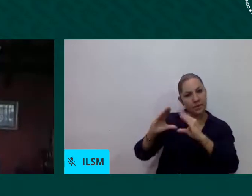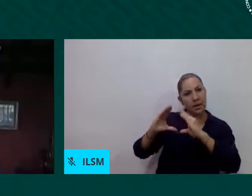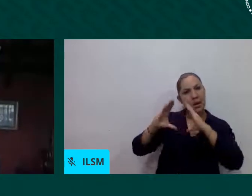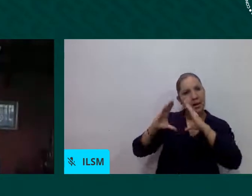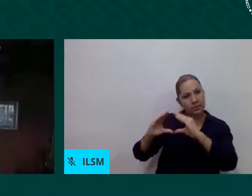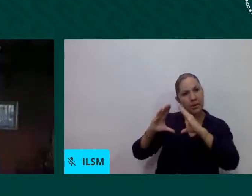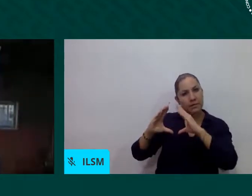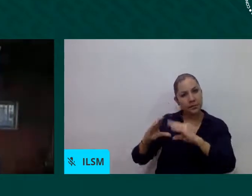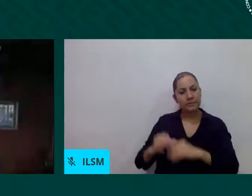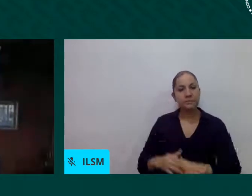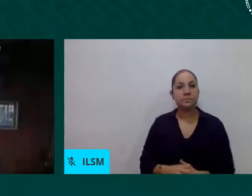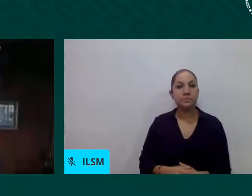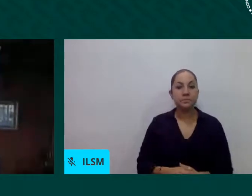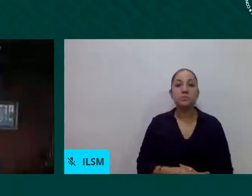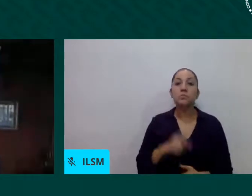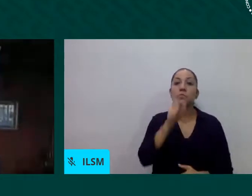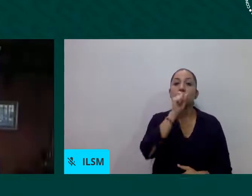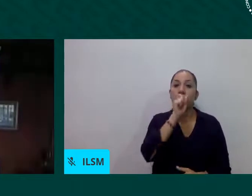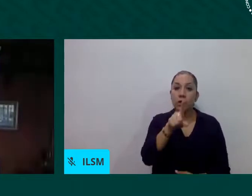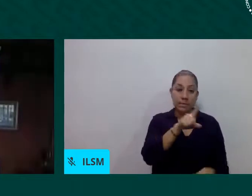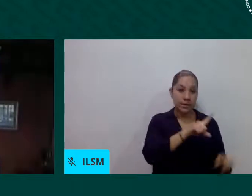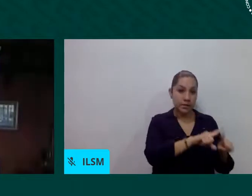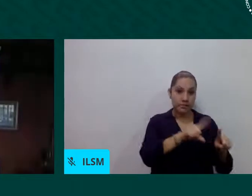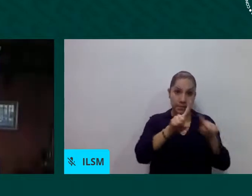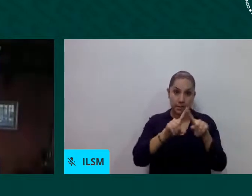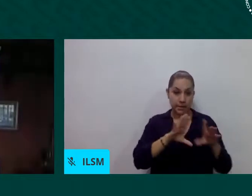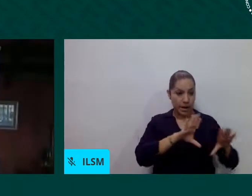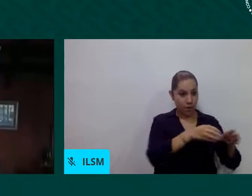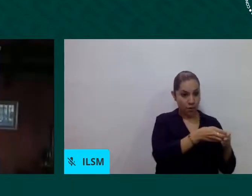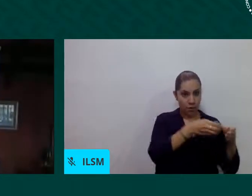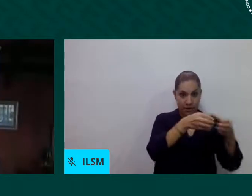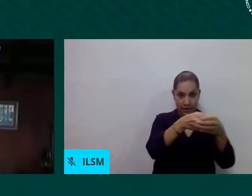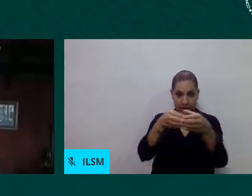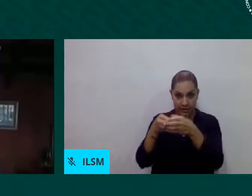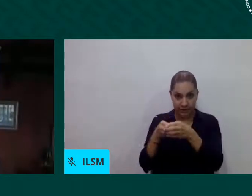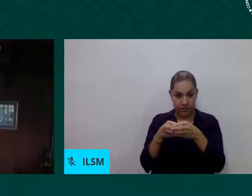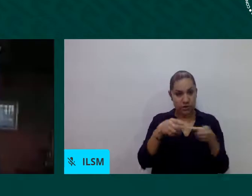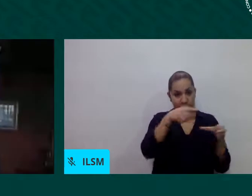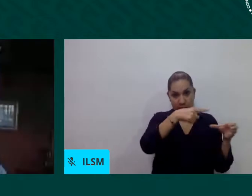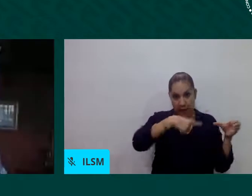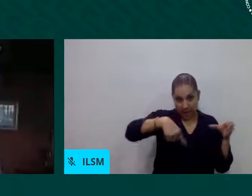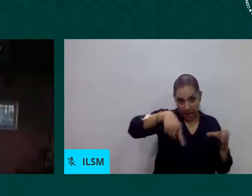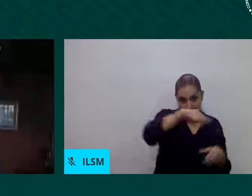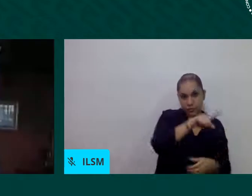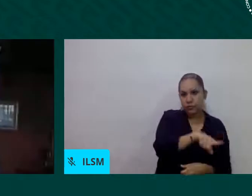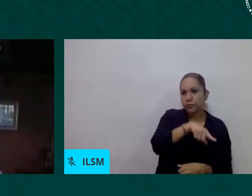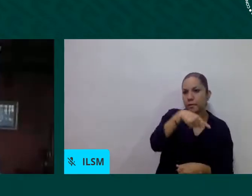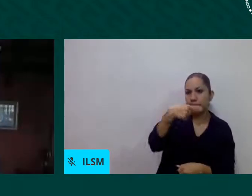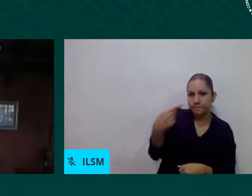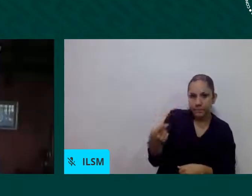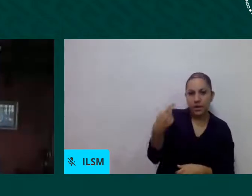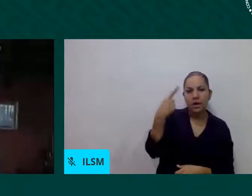la regularización correspondiente para que pudieran acceder a otros planes asistenciales que la